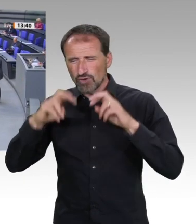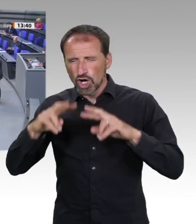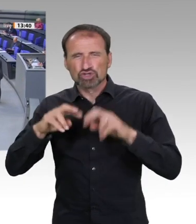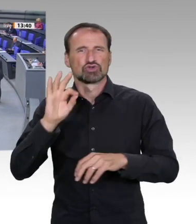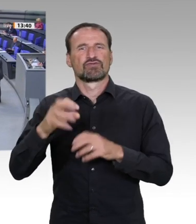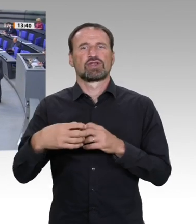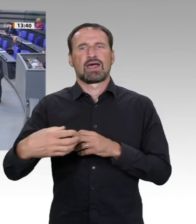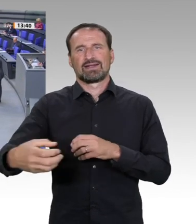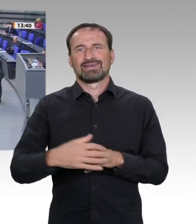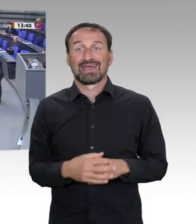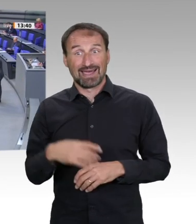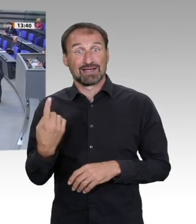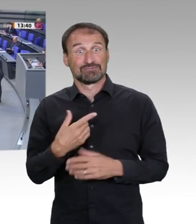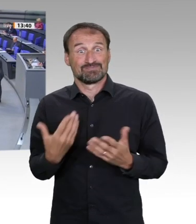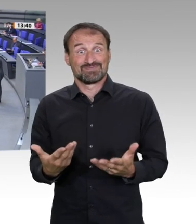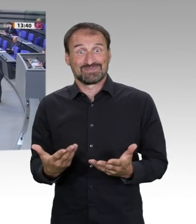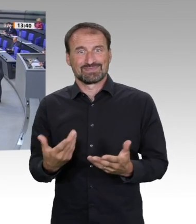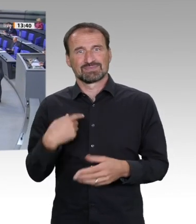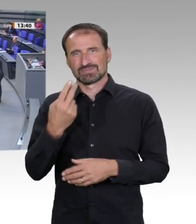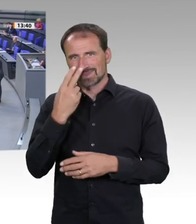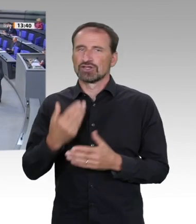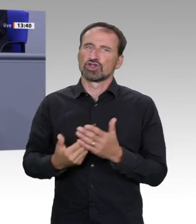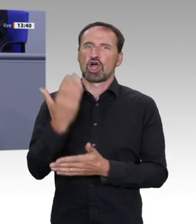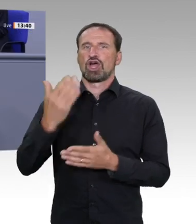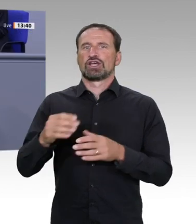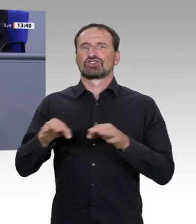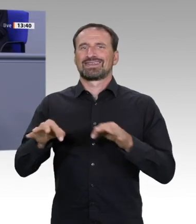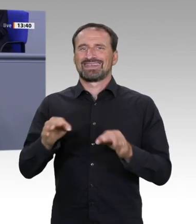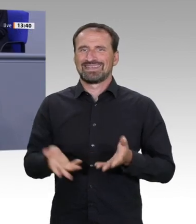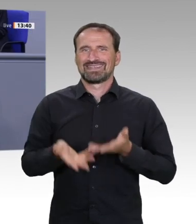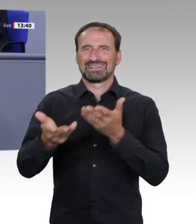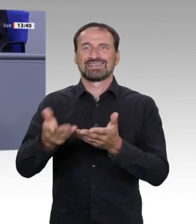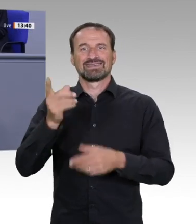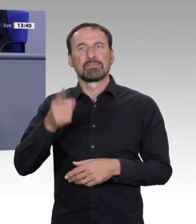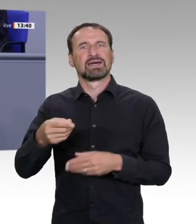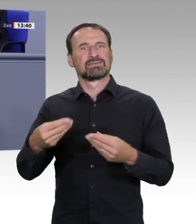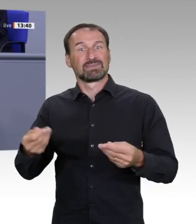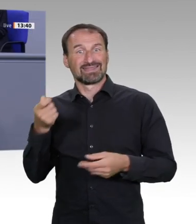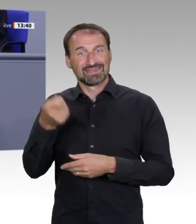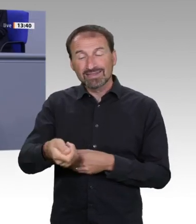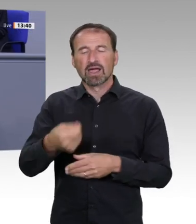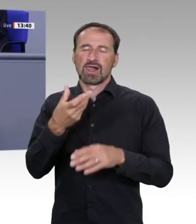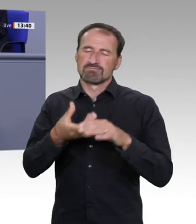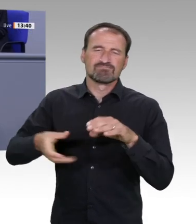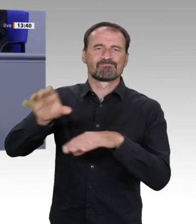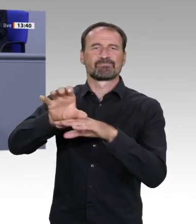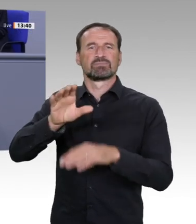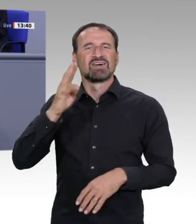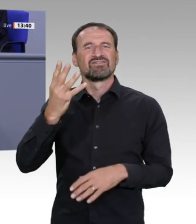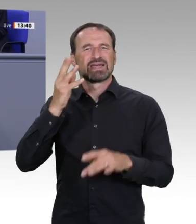Ironie oder Paradoxie. Denn die Digitalisierung, immer stärker auch in Form der künstlichen Intelligenz oder KI, ist wohl